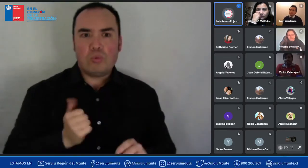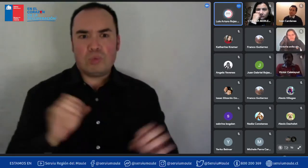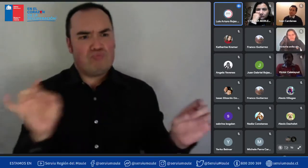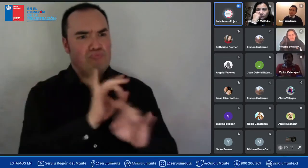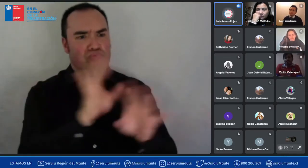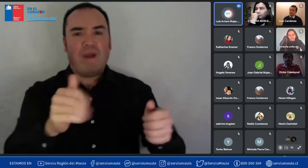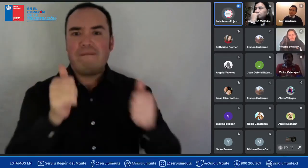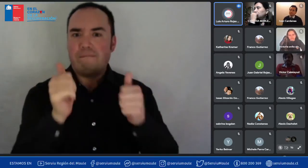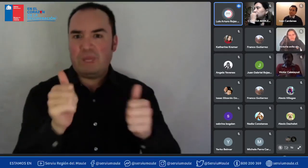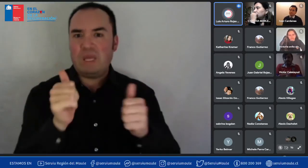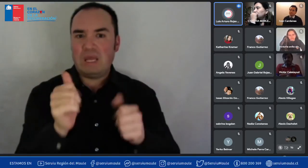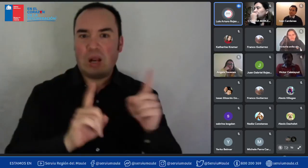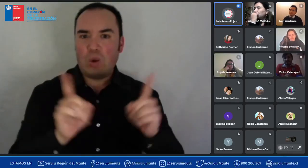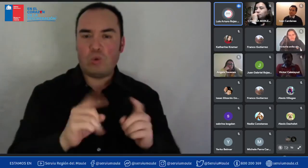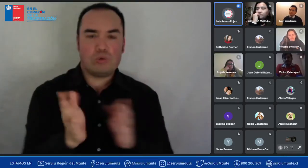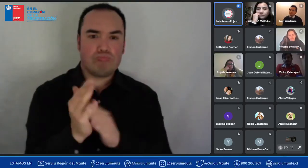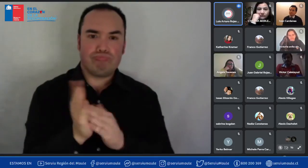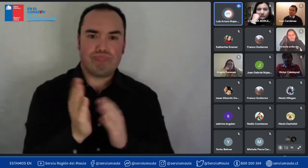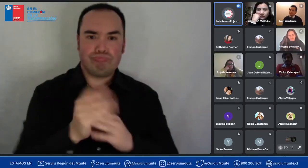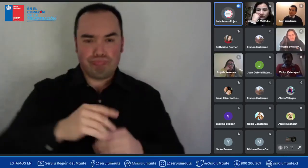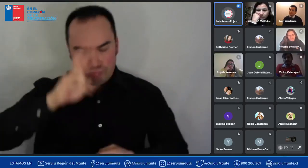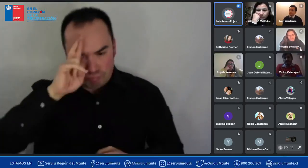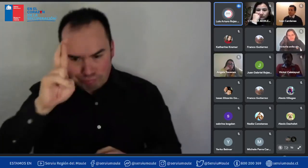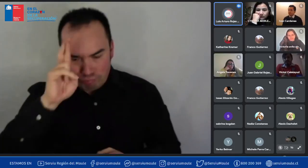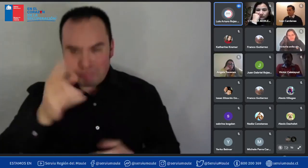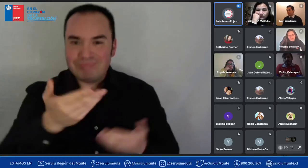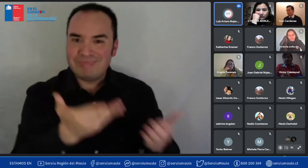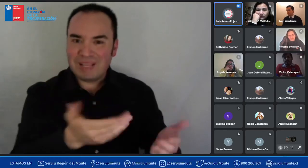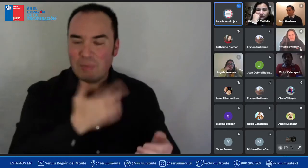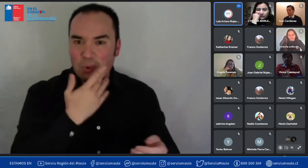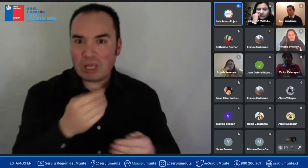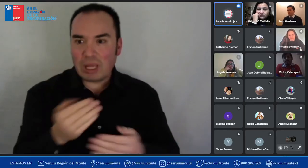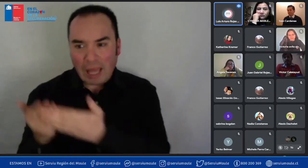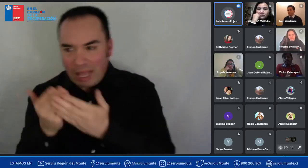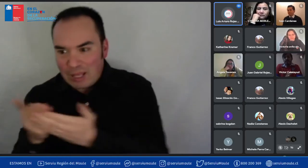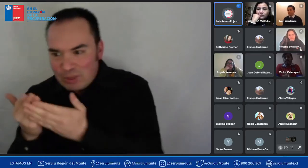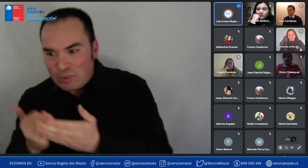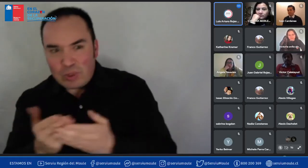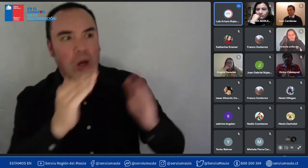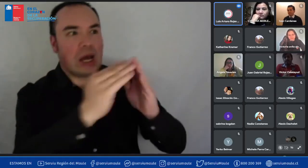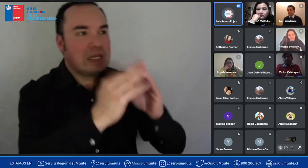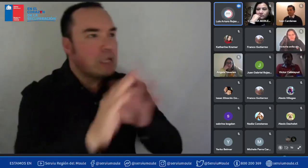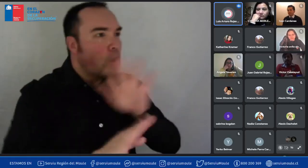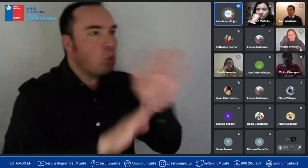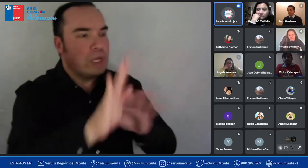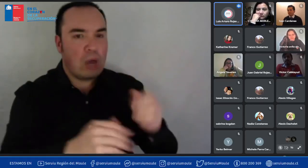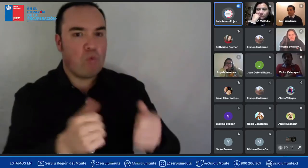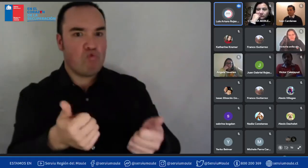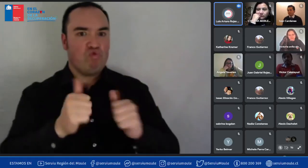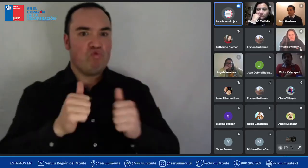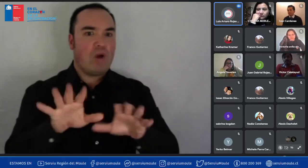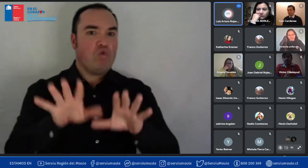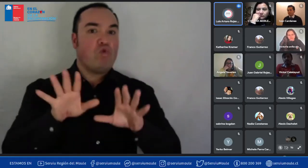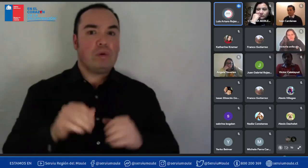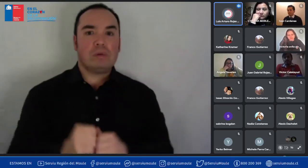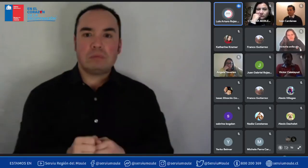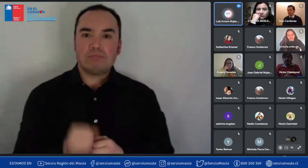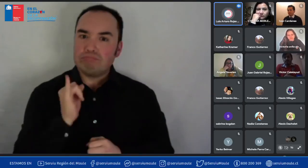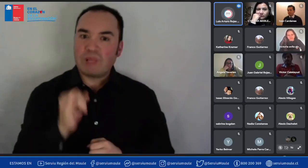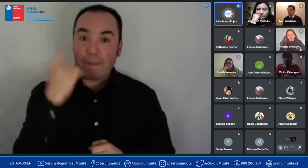respeto porque es un gran desafío por mientras que están estudiando manténganse ahorrando que abran su cuenta de oro para la vivienda y vayan